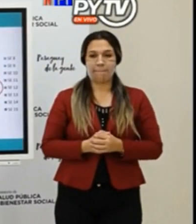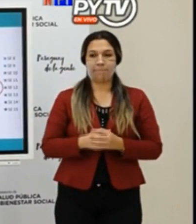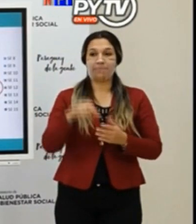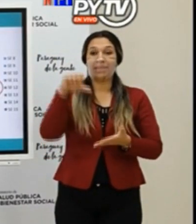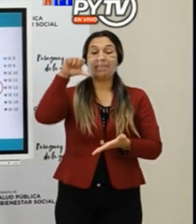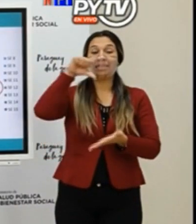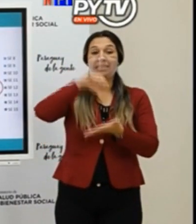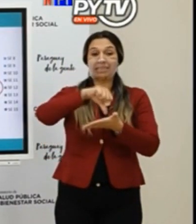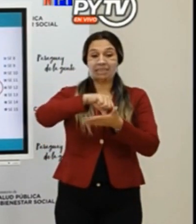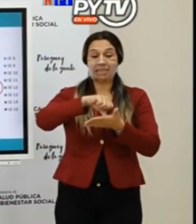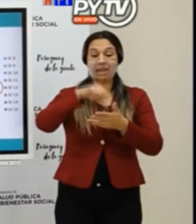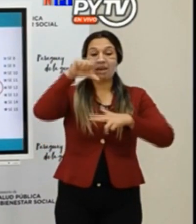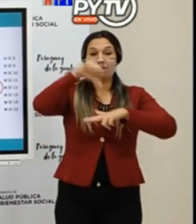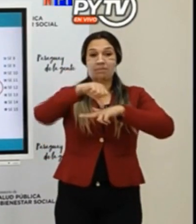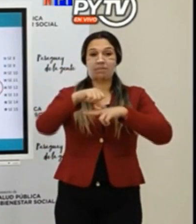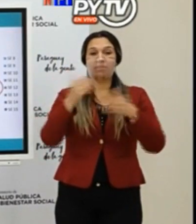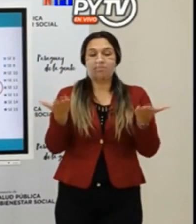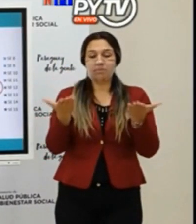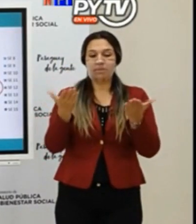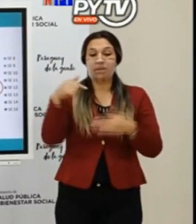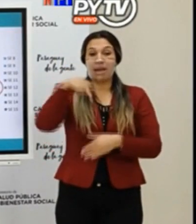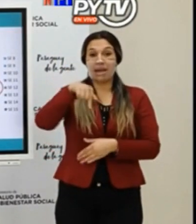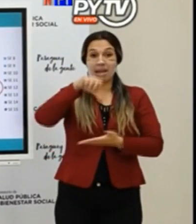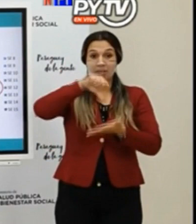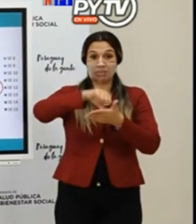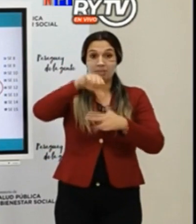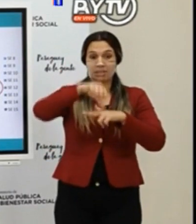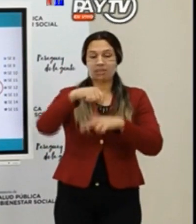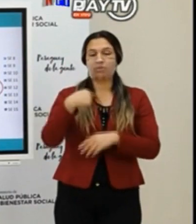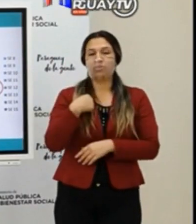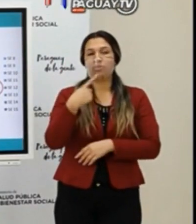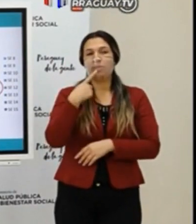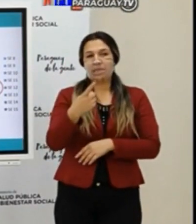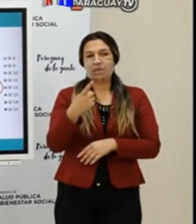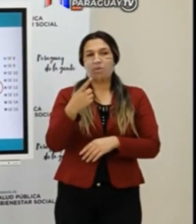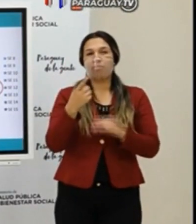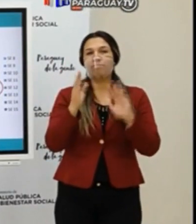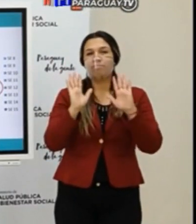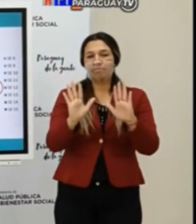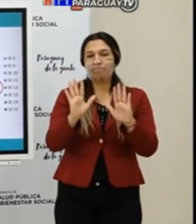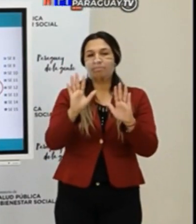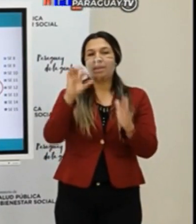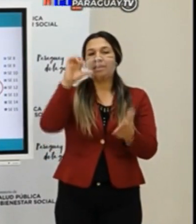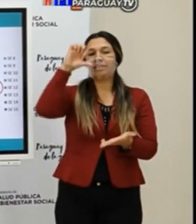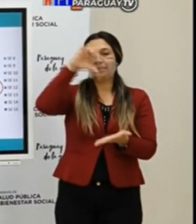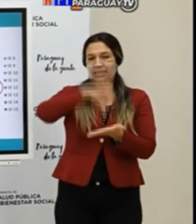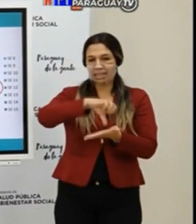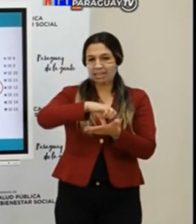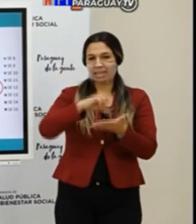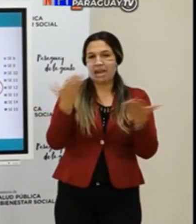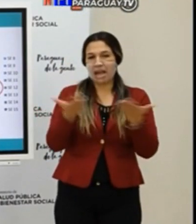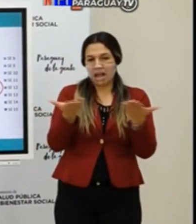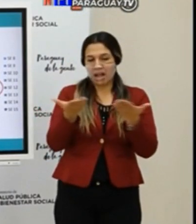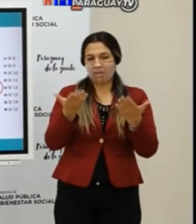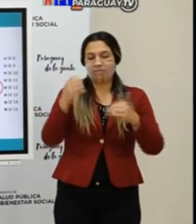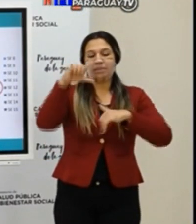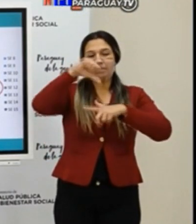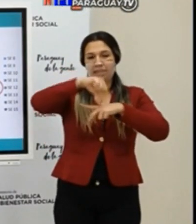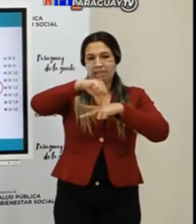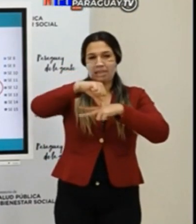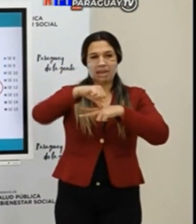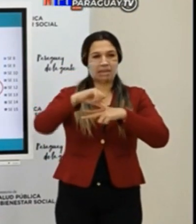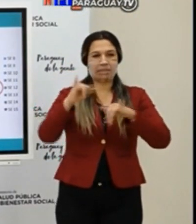Central y Asunción, ¿cómo están? En Central, me animo a decir que Central es el epicentro hoy de la epidemia. Central explota.